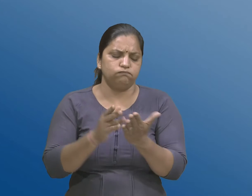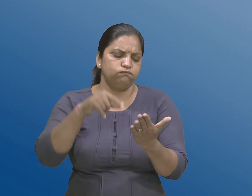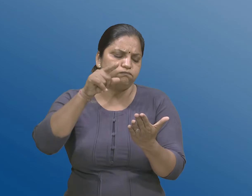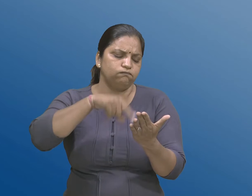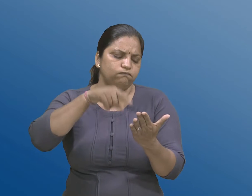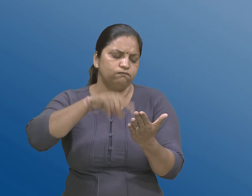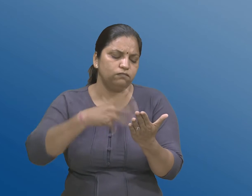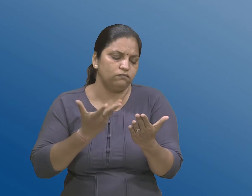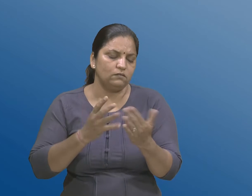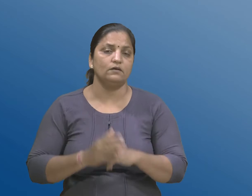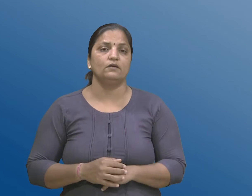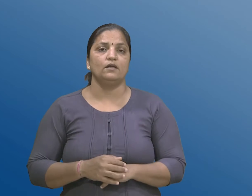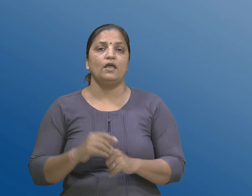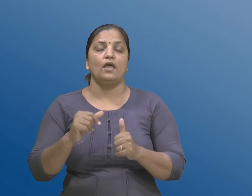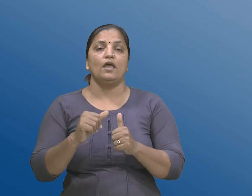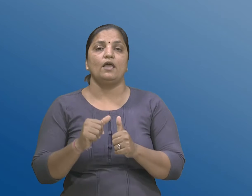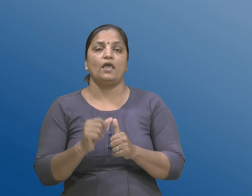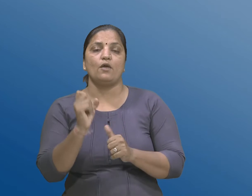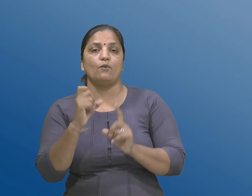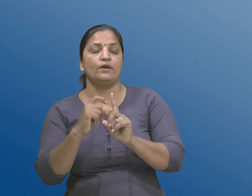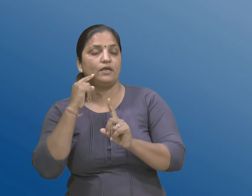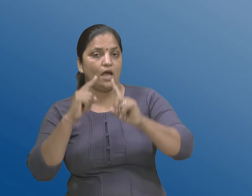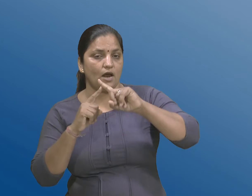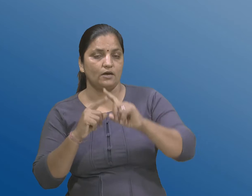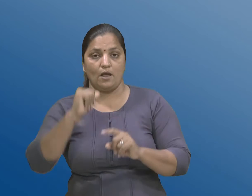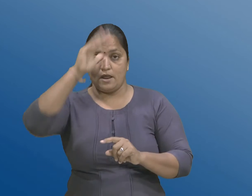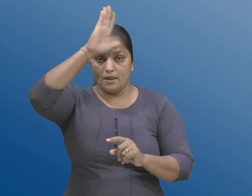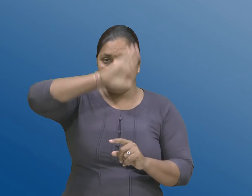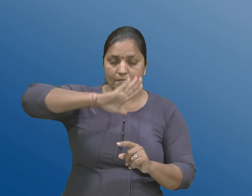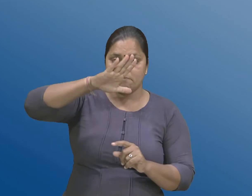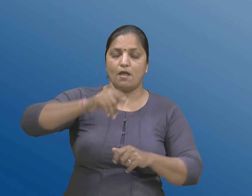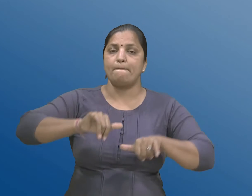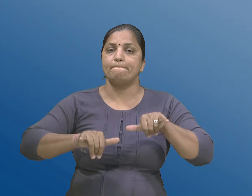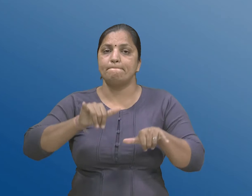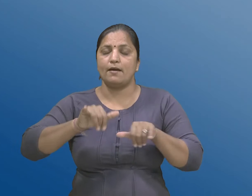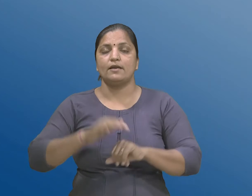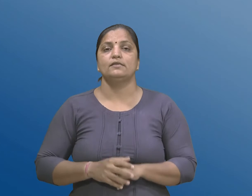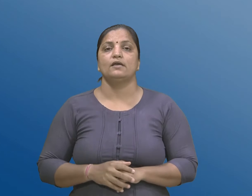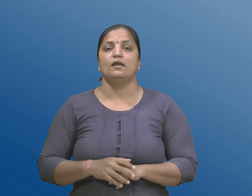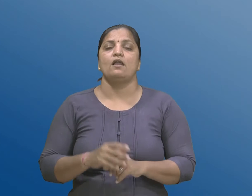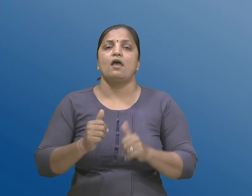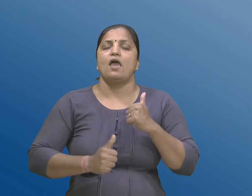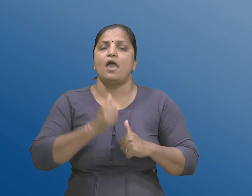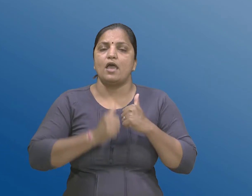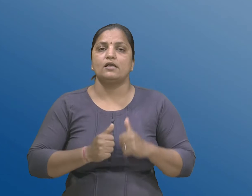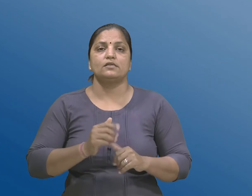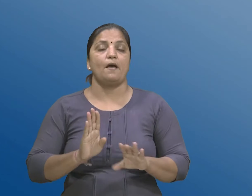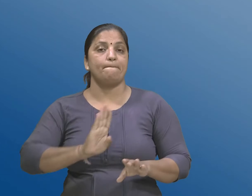ओडिट भारतना नियंत्रक अने महालेखा परिक्षक द्वारा